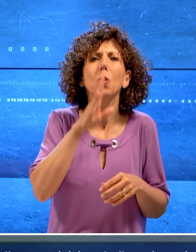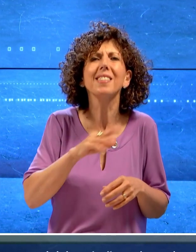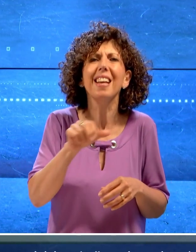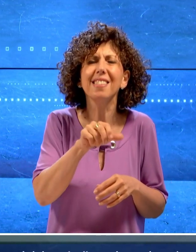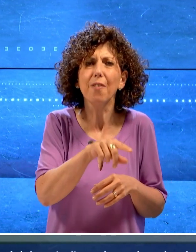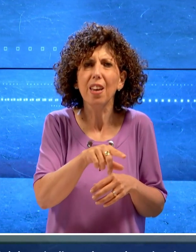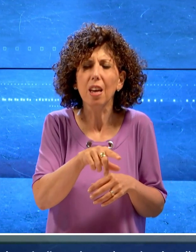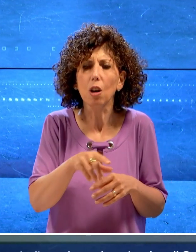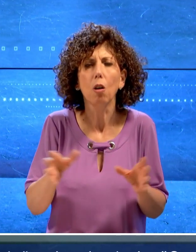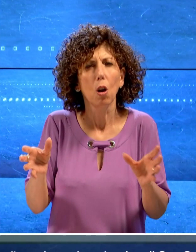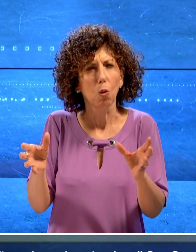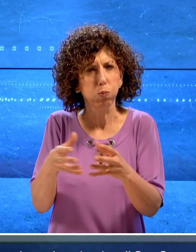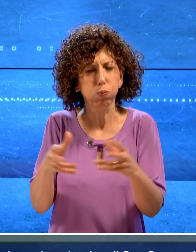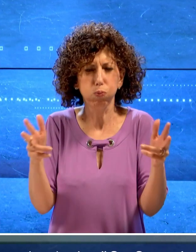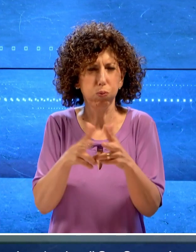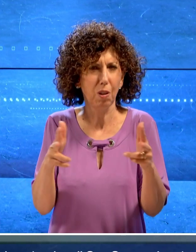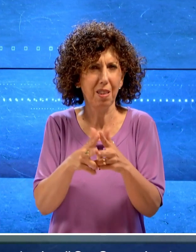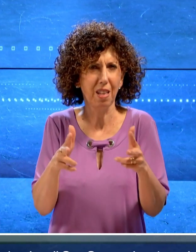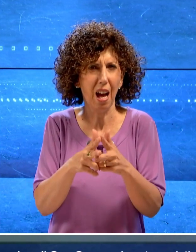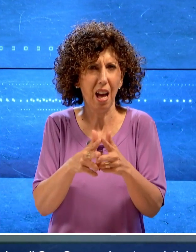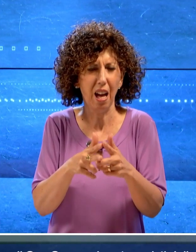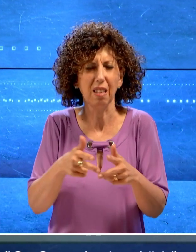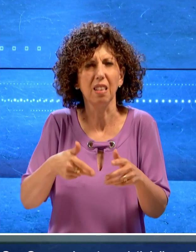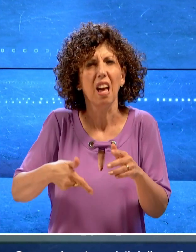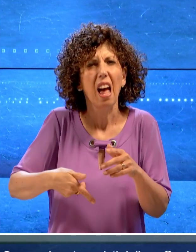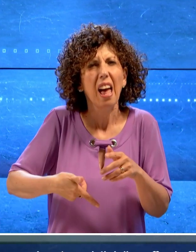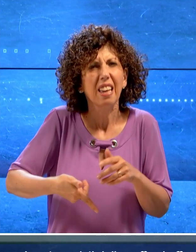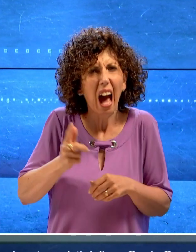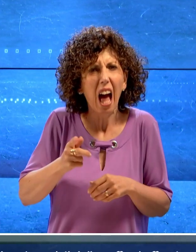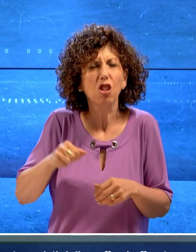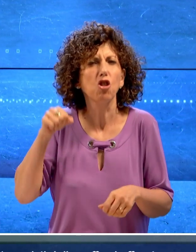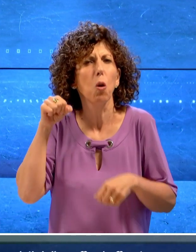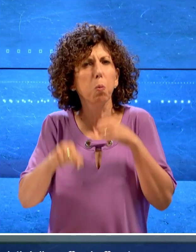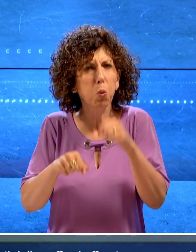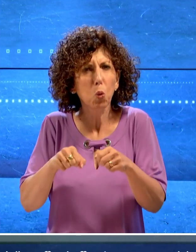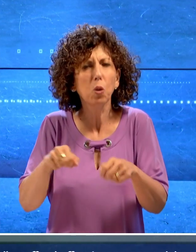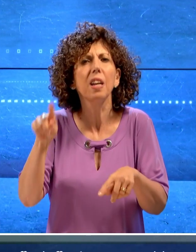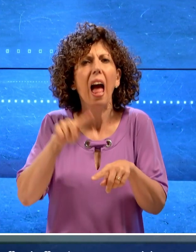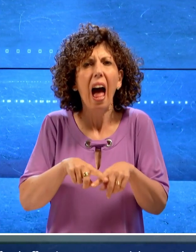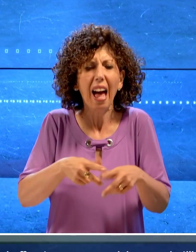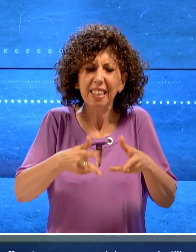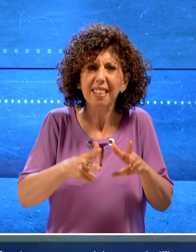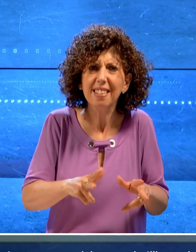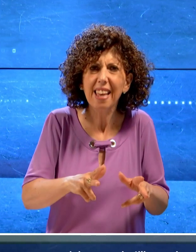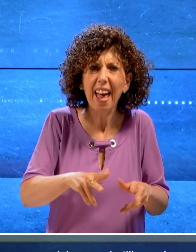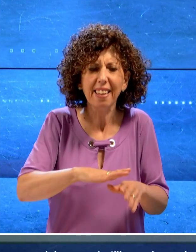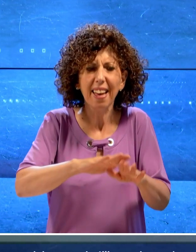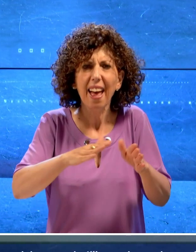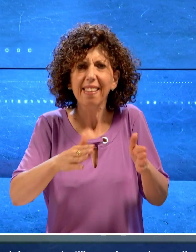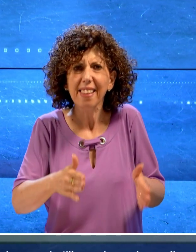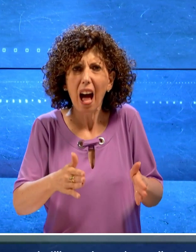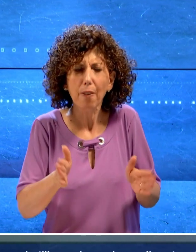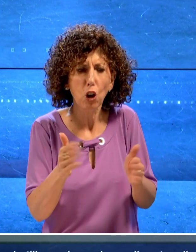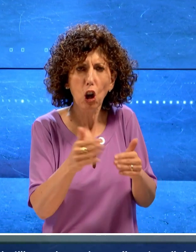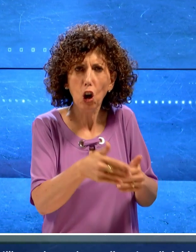i protagonisti della Zuffa si affrontarono con calci e pugni utilizzando anche sedie e tavoli dei